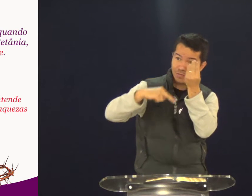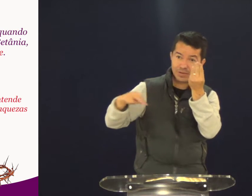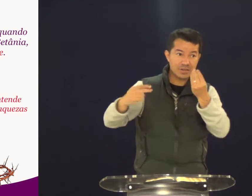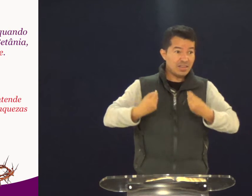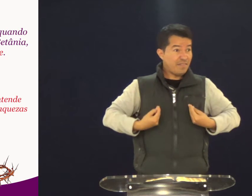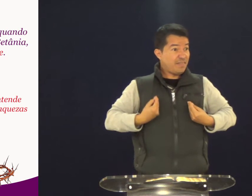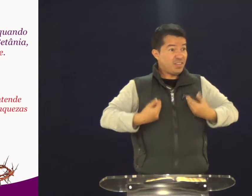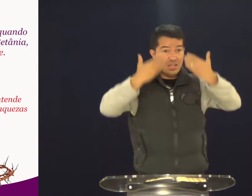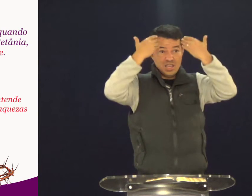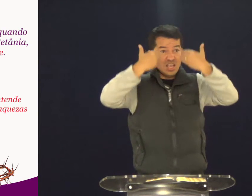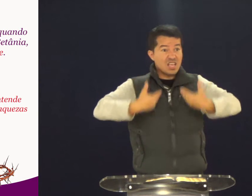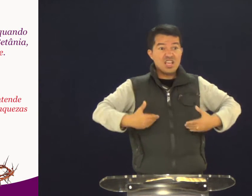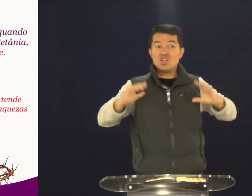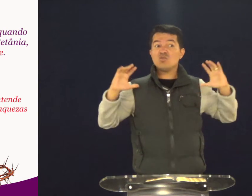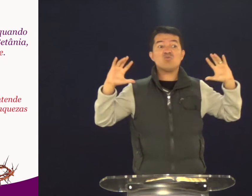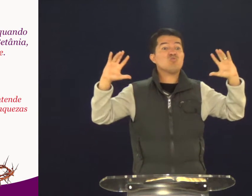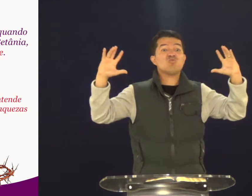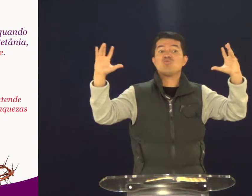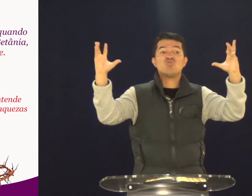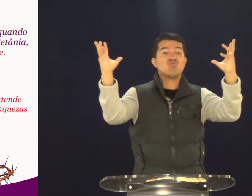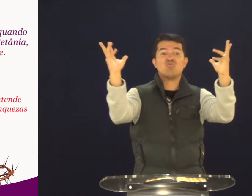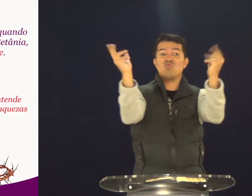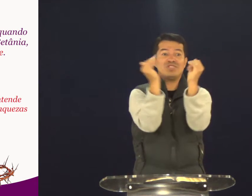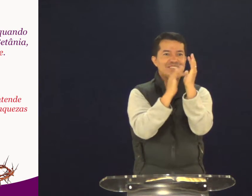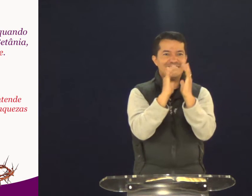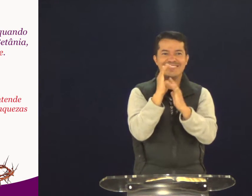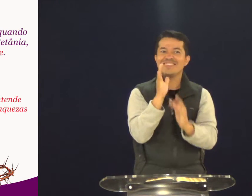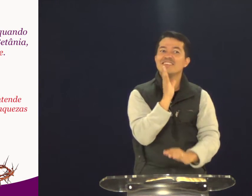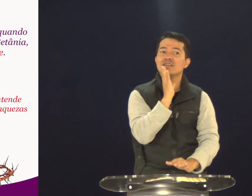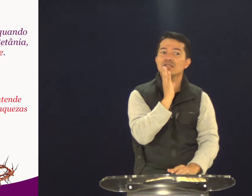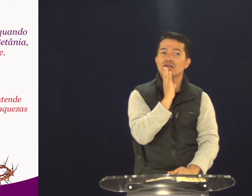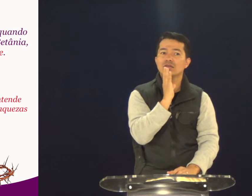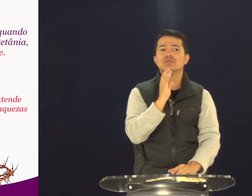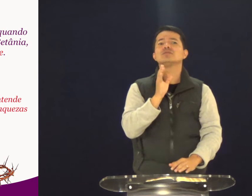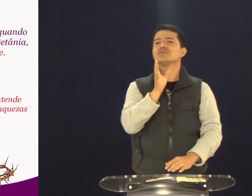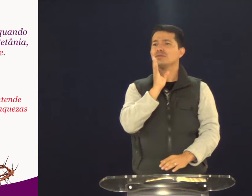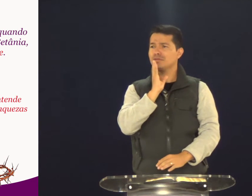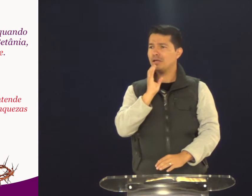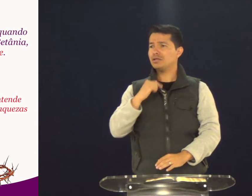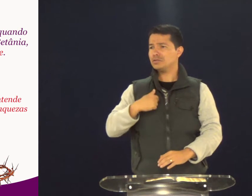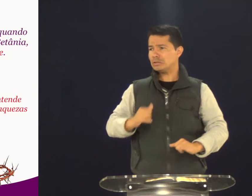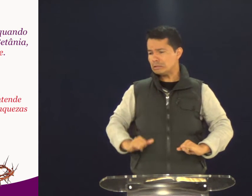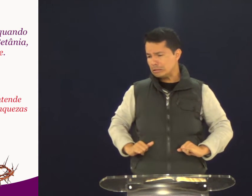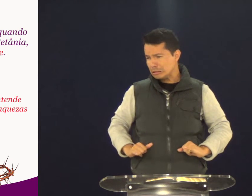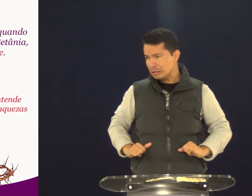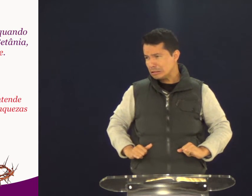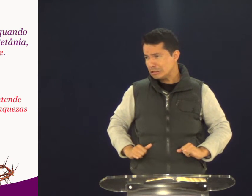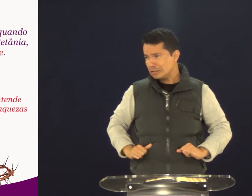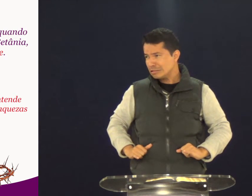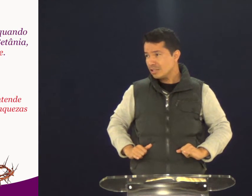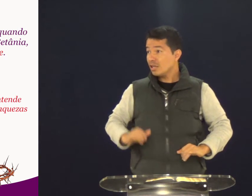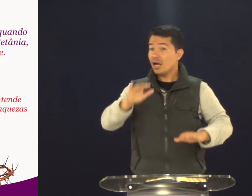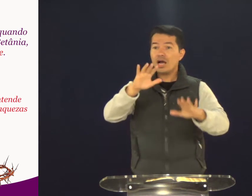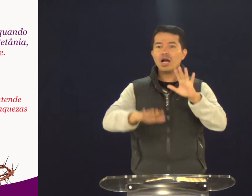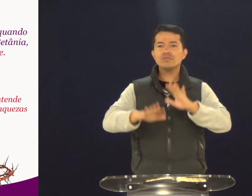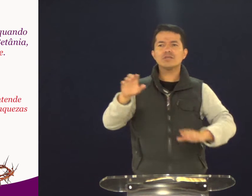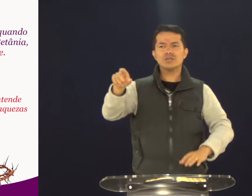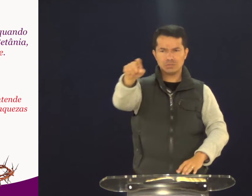a vida, tudo em nós. Tudinho. Jesus conhece. E conhece também os nossos